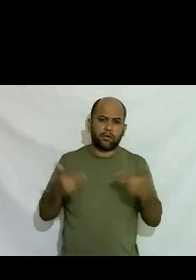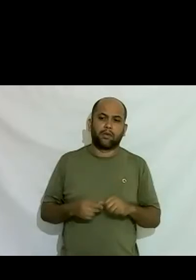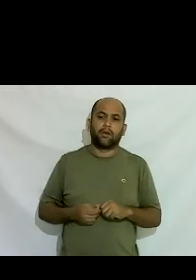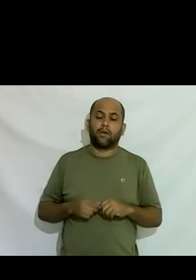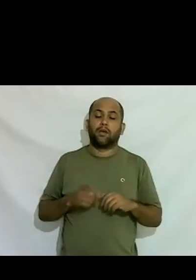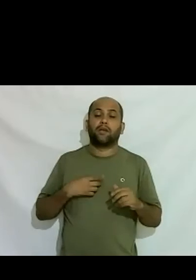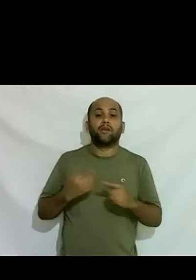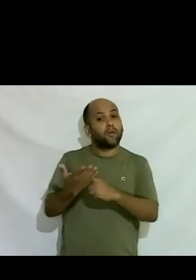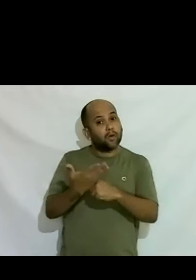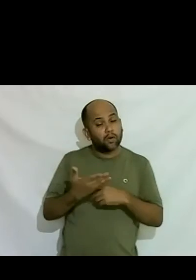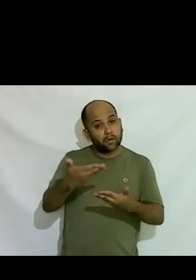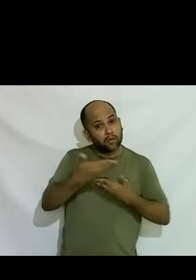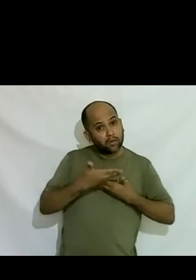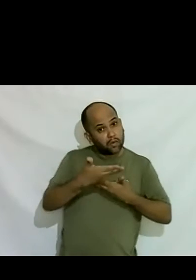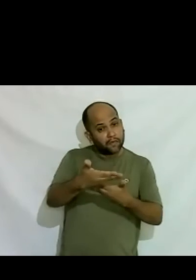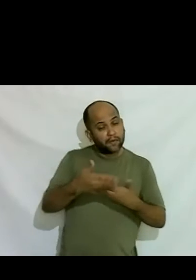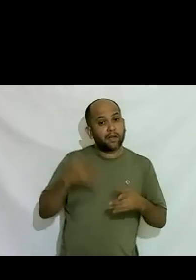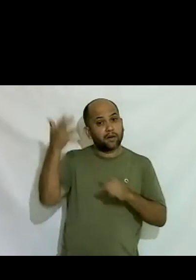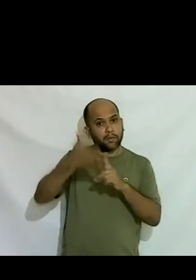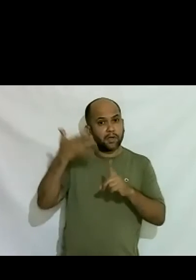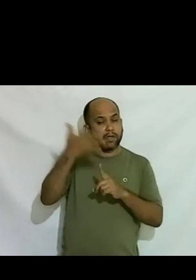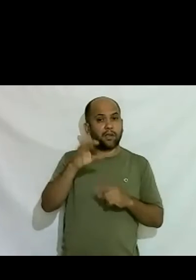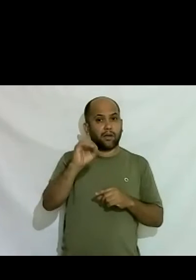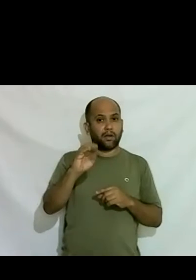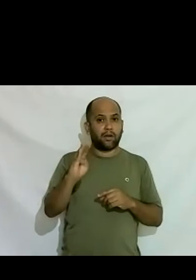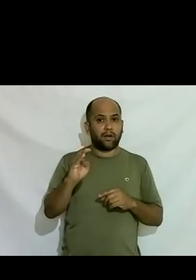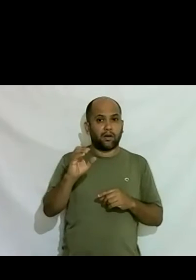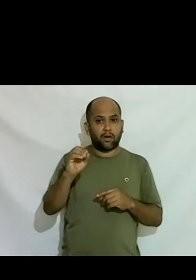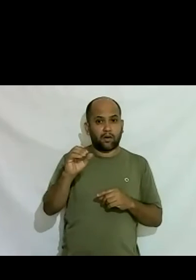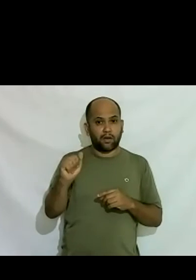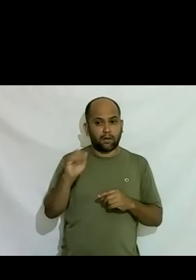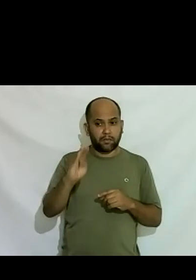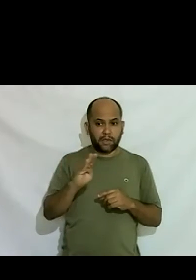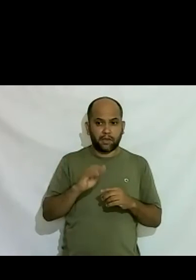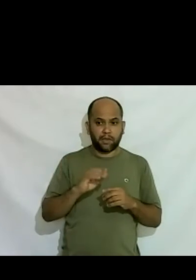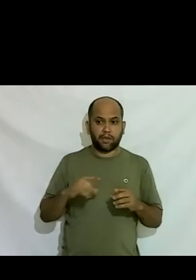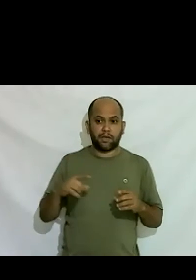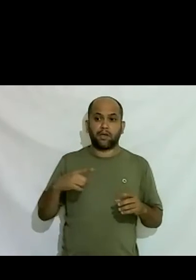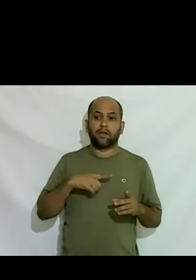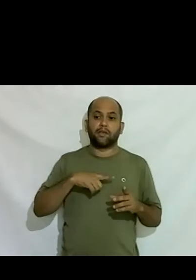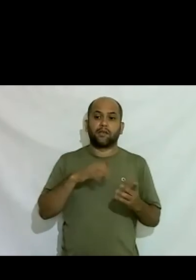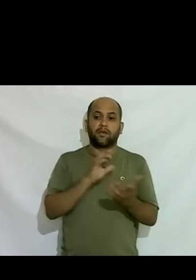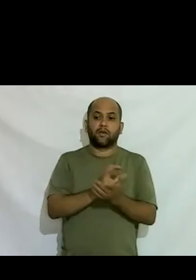palestra pela UAB em São Paulo eu fui tinha tido aquele crime da lâmpada na Avenida Paulista recente tinha acabado de ter